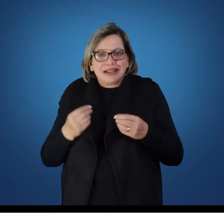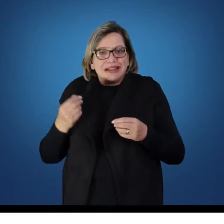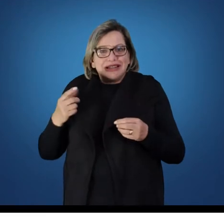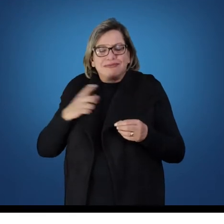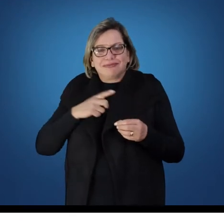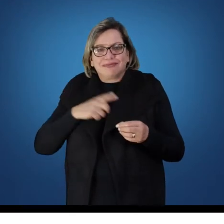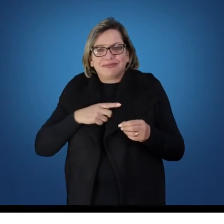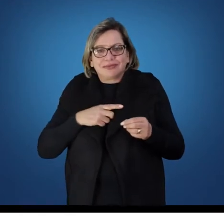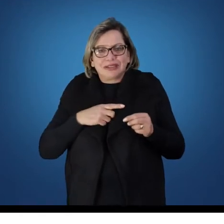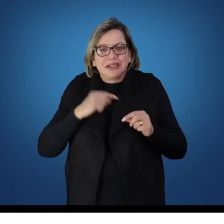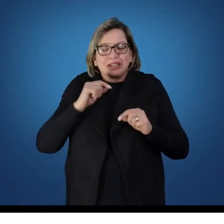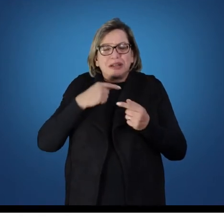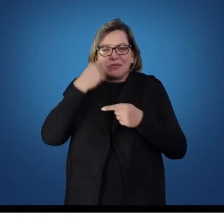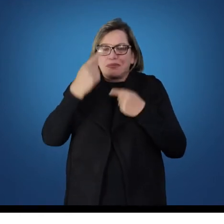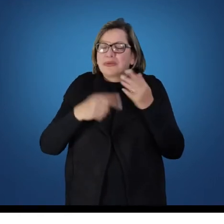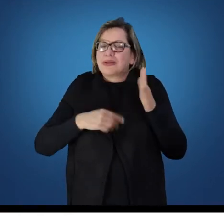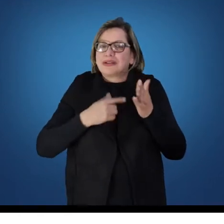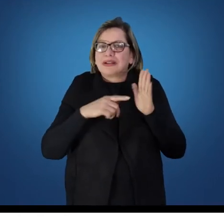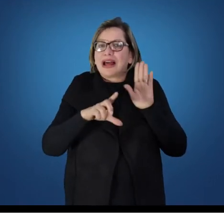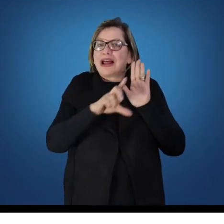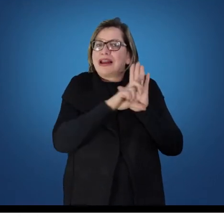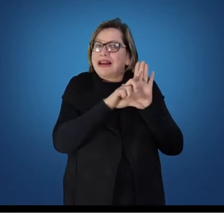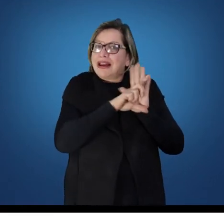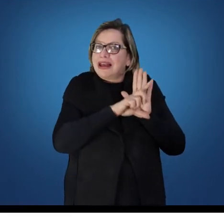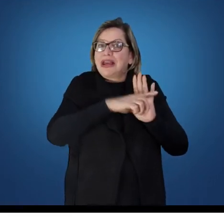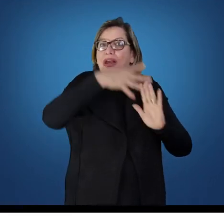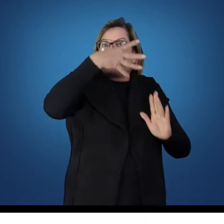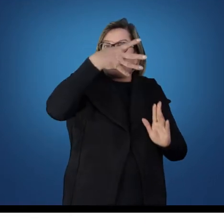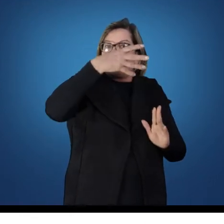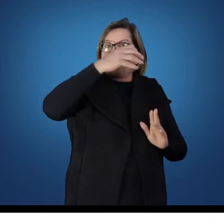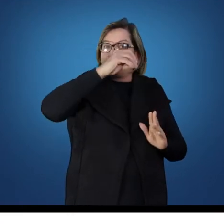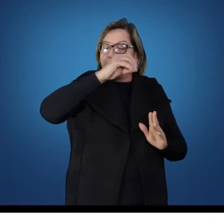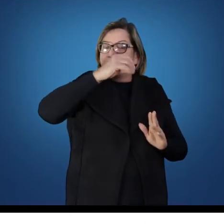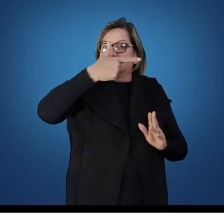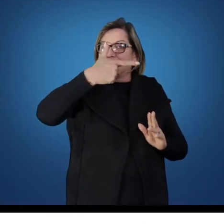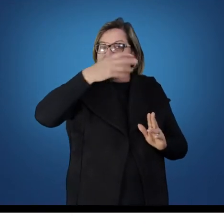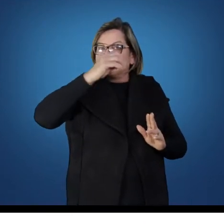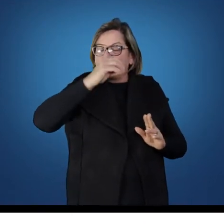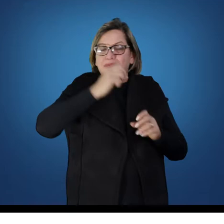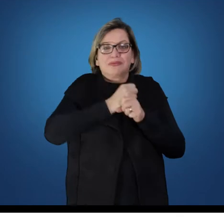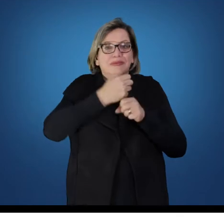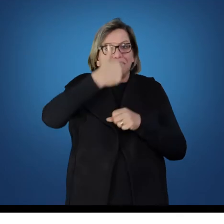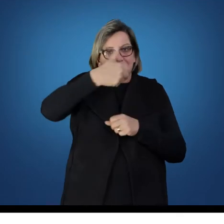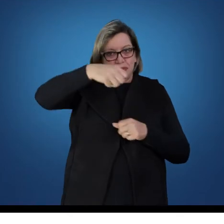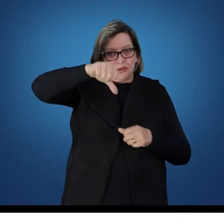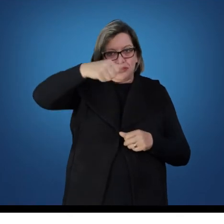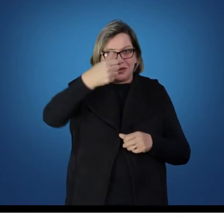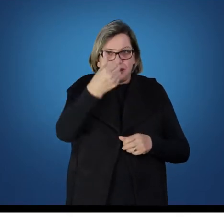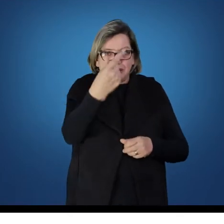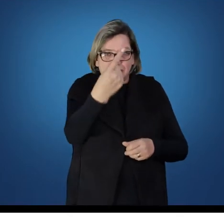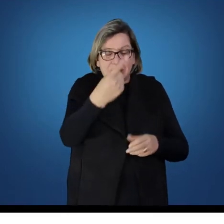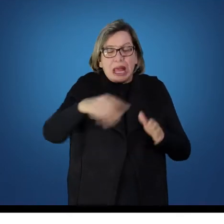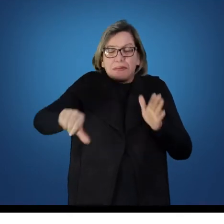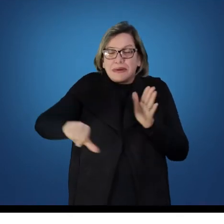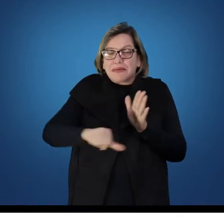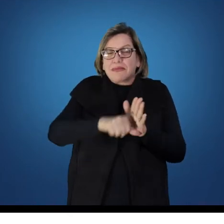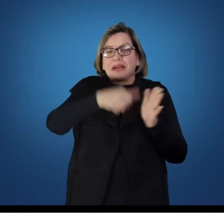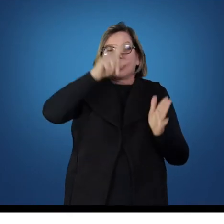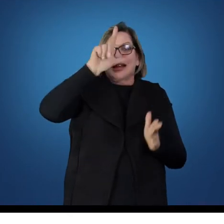Com a lei 4.024, de 1961, a primeira lei de diretrizes e bases, nós temos, então,